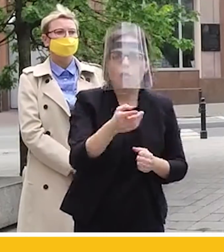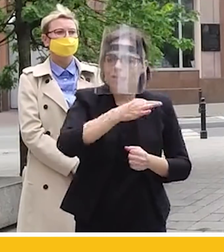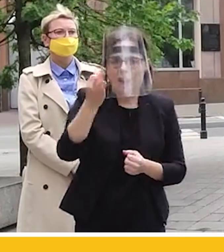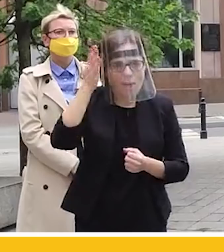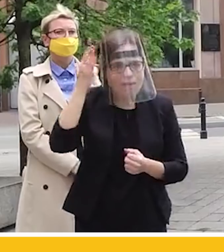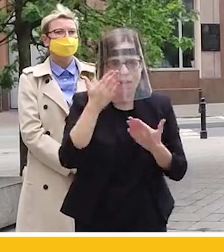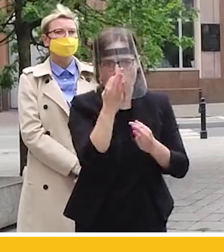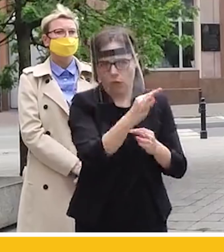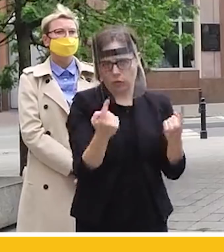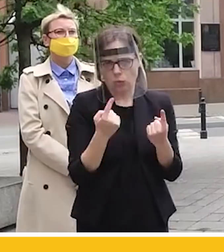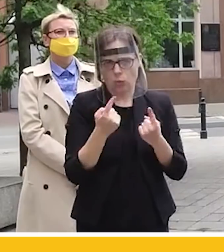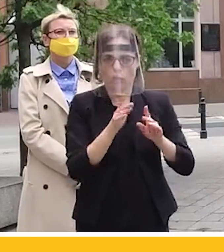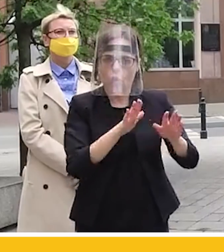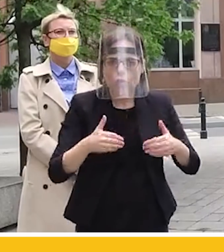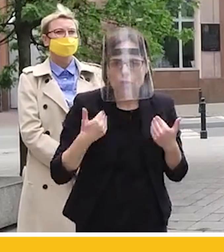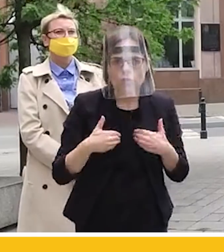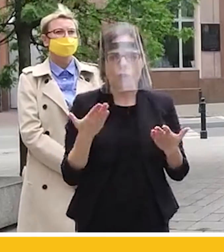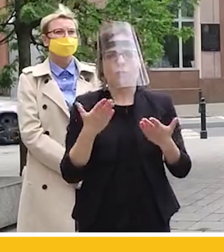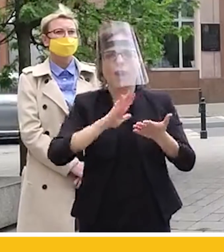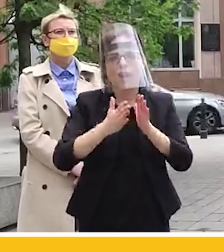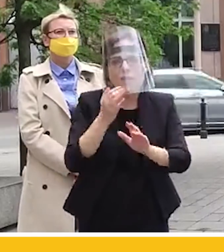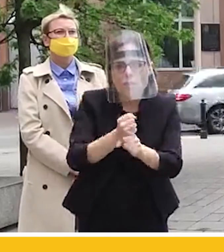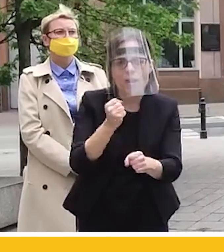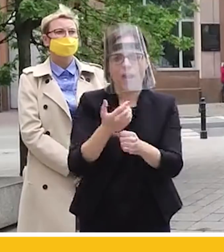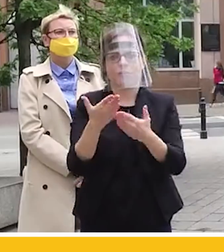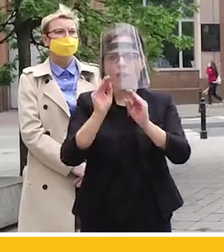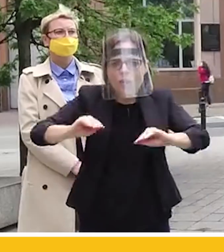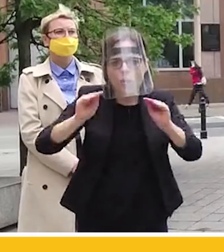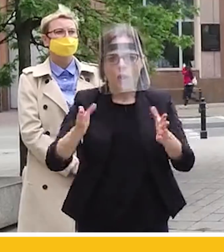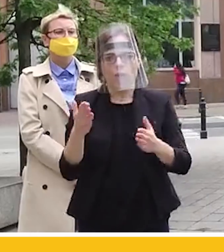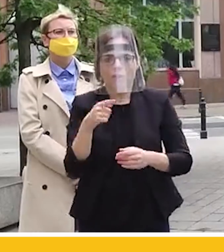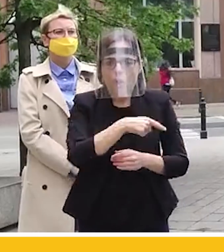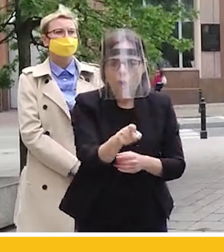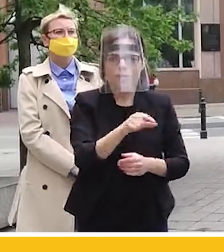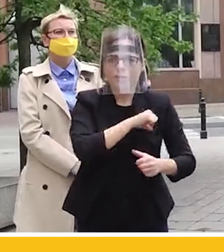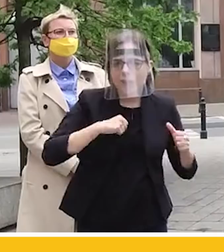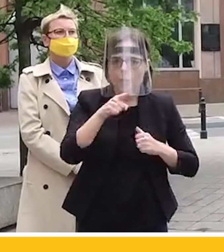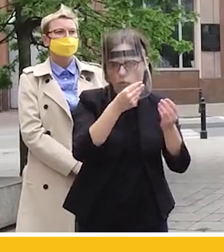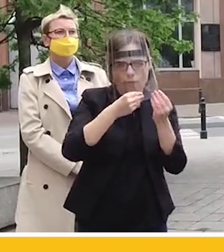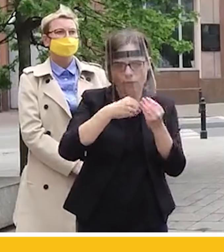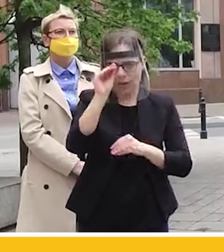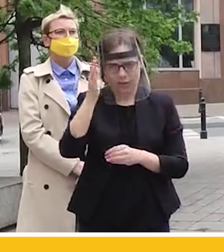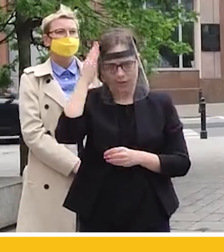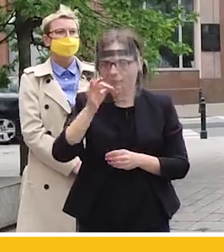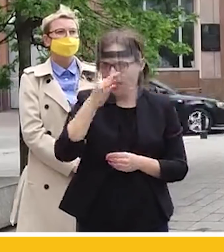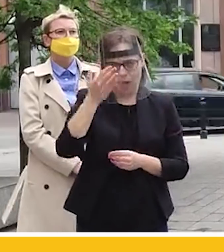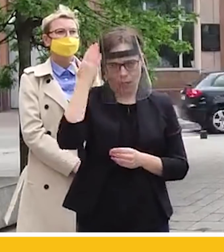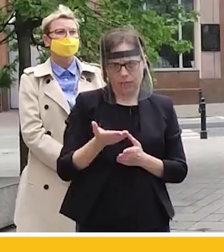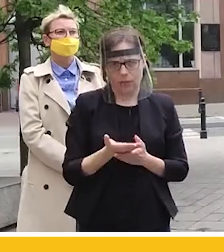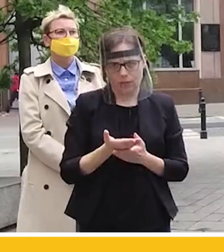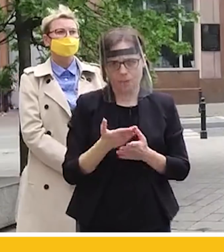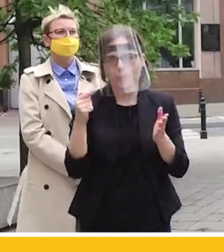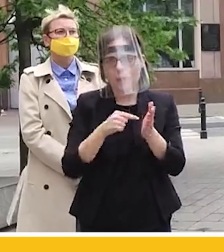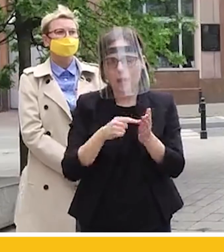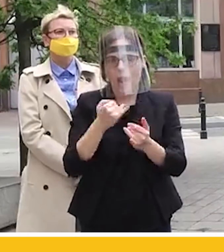u nich. w ochronie zdrowia, i na rynku pracy, i w edukacji, i w wielu innych obszarach. To jest ta rzeczywistość, która jeżeli nie stanie się